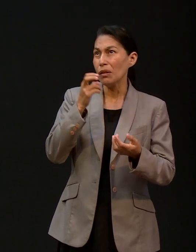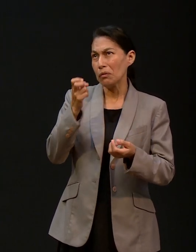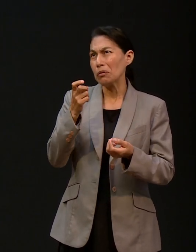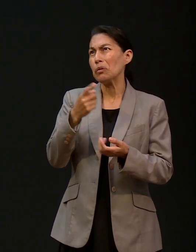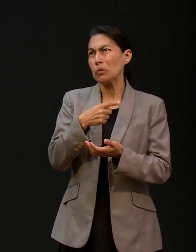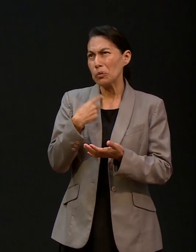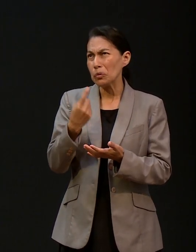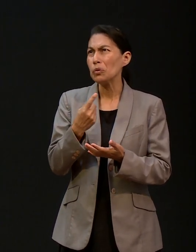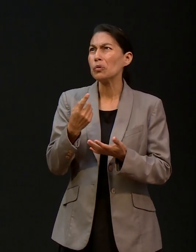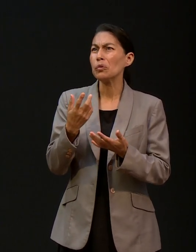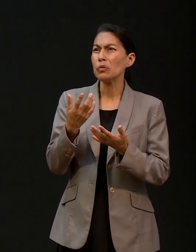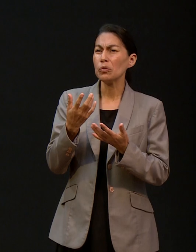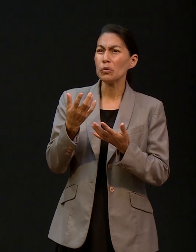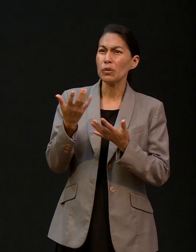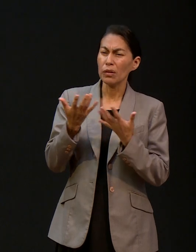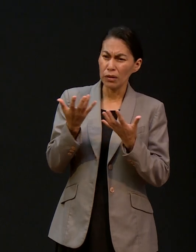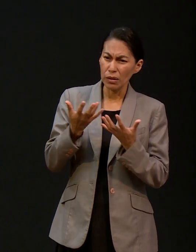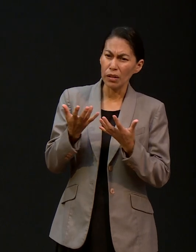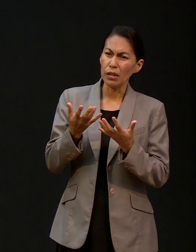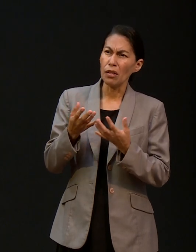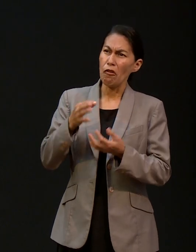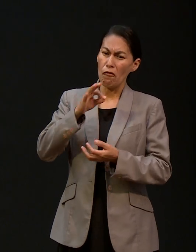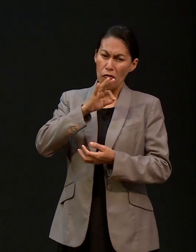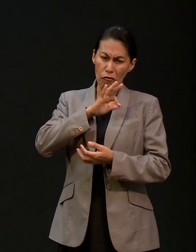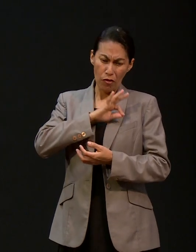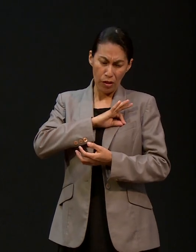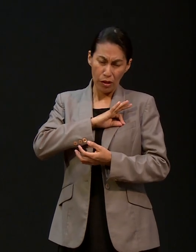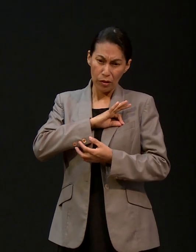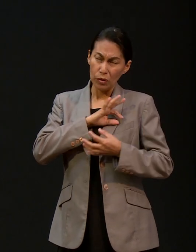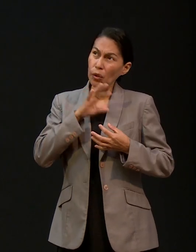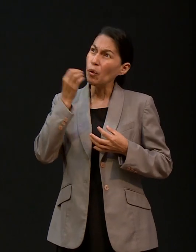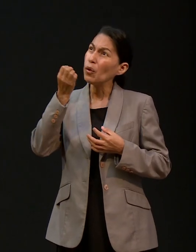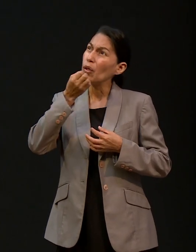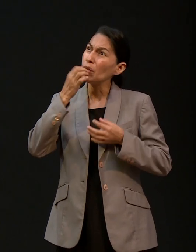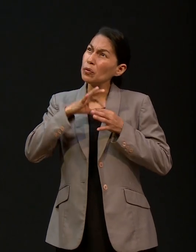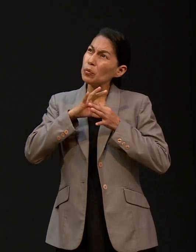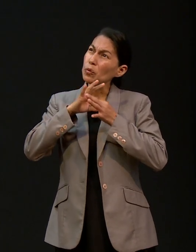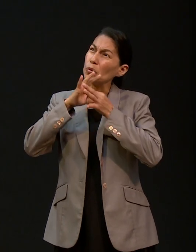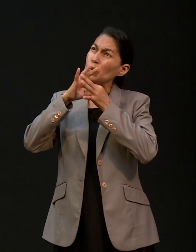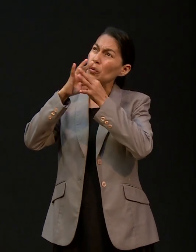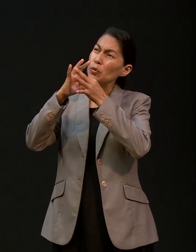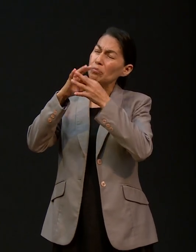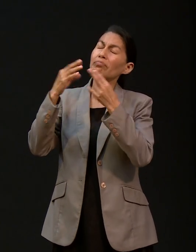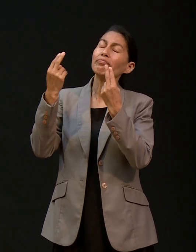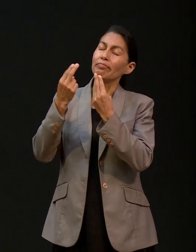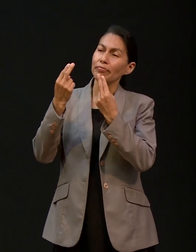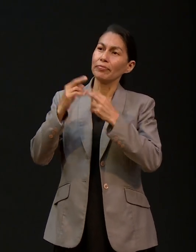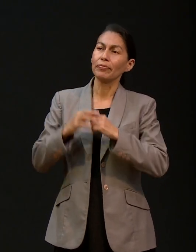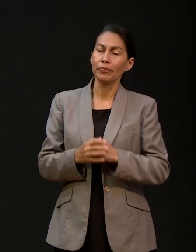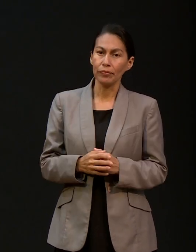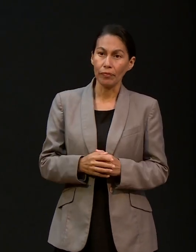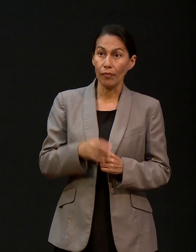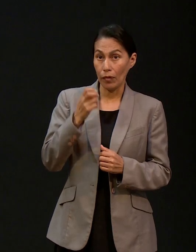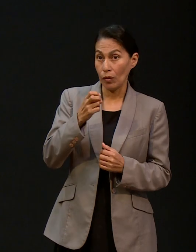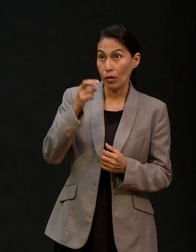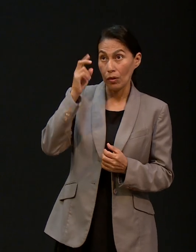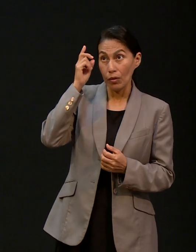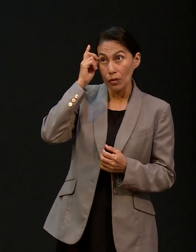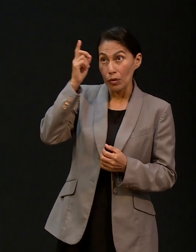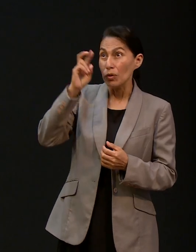empieza también la fe a ejercitarse, junto con la oración, porque se requería de fe para que la respuesta, en realidad,